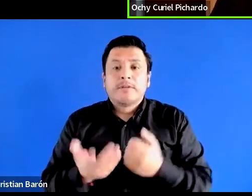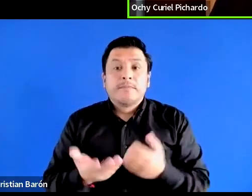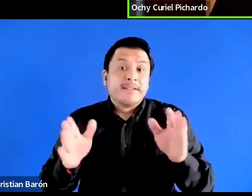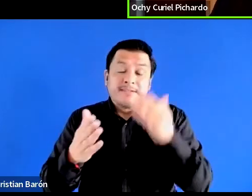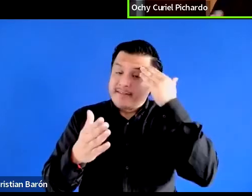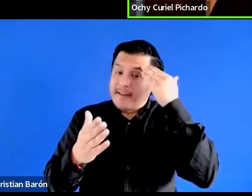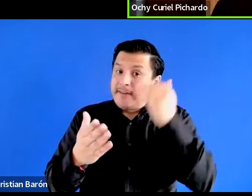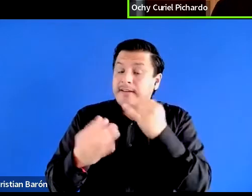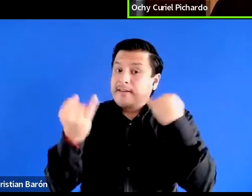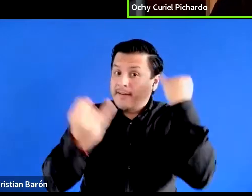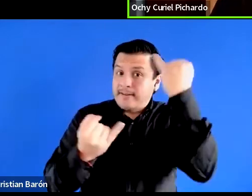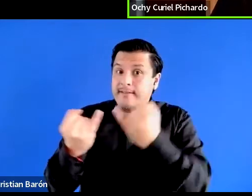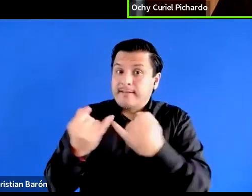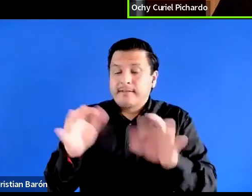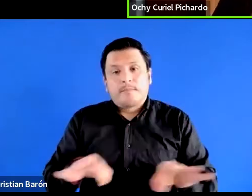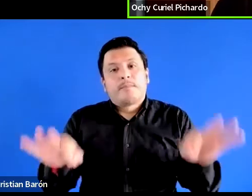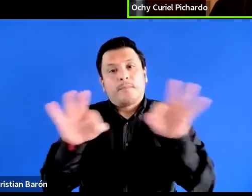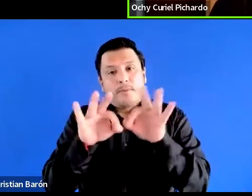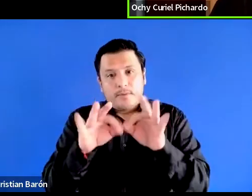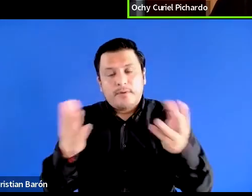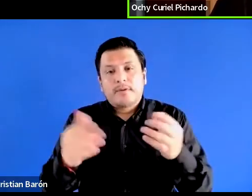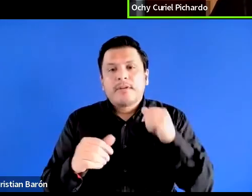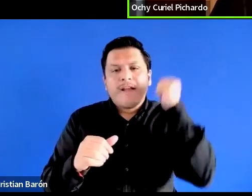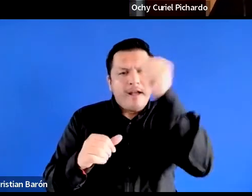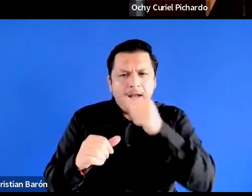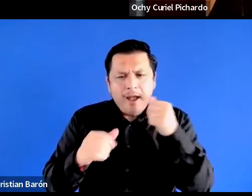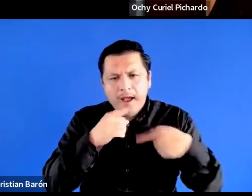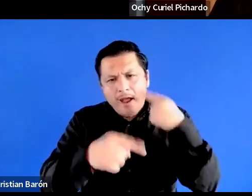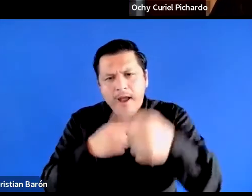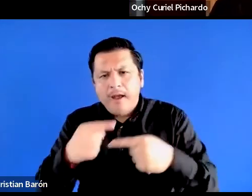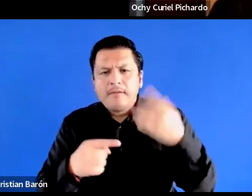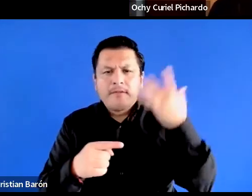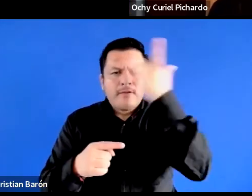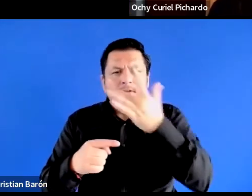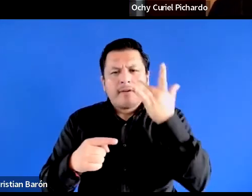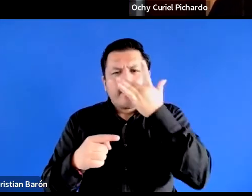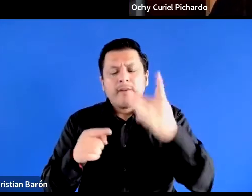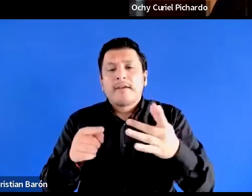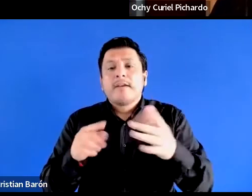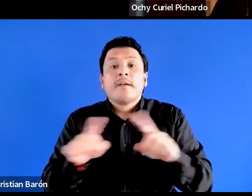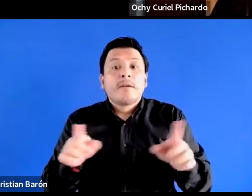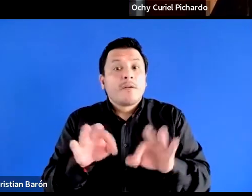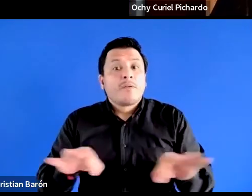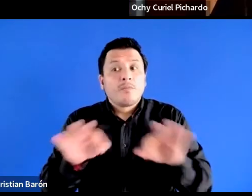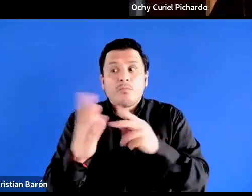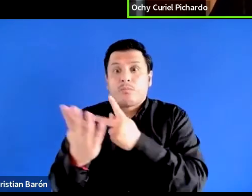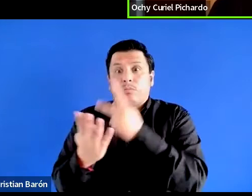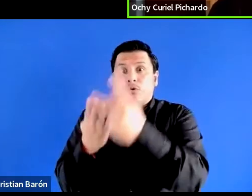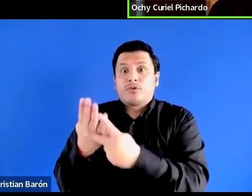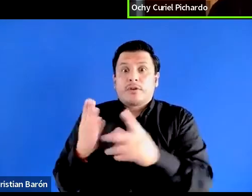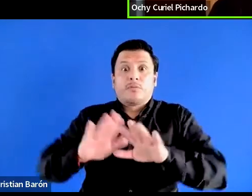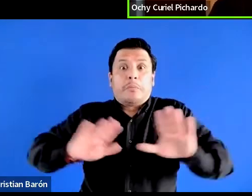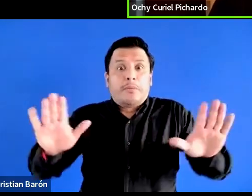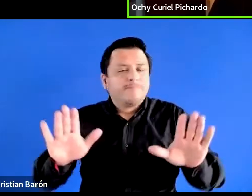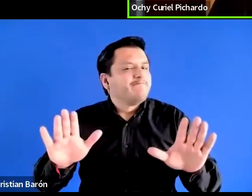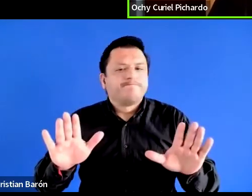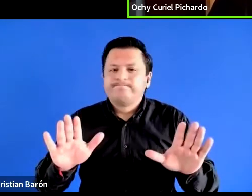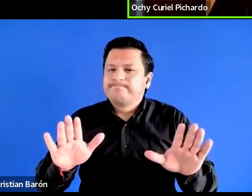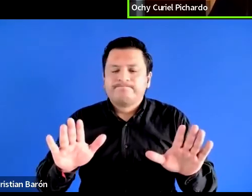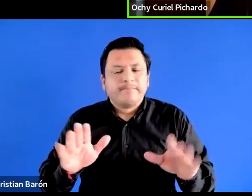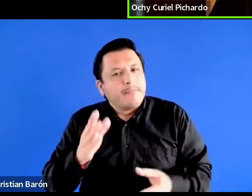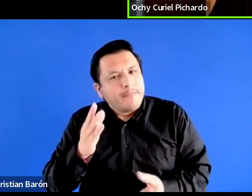súper importante, en este caso la identidad afro, la identidad negra, no es suficiente para un proyecto que transforme, digamos,